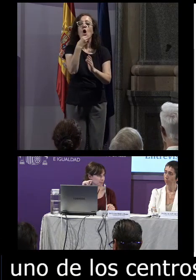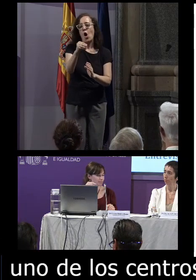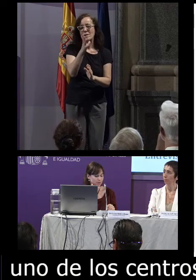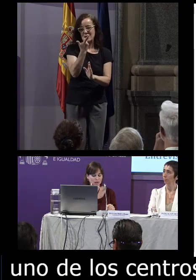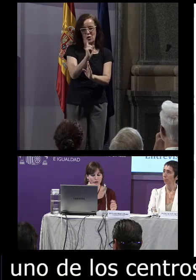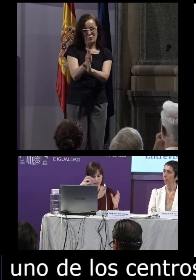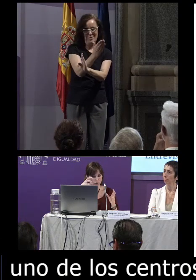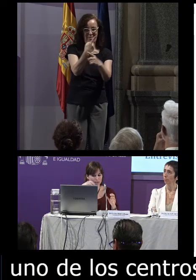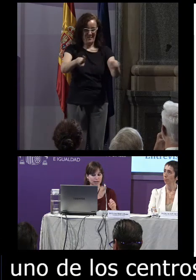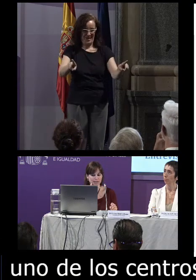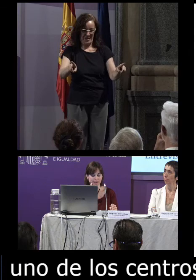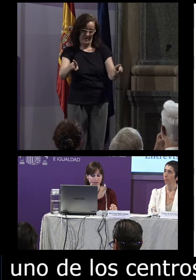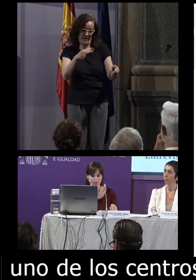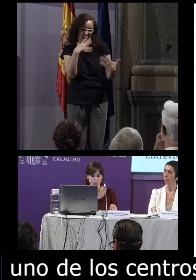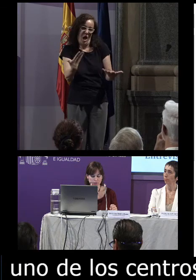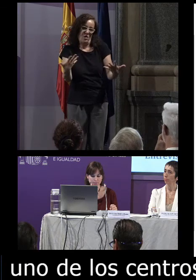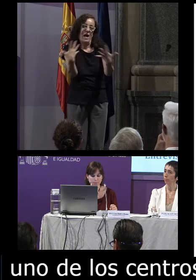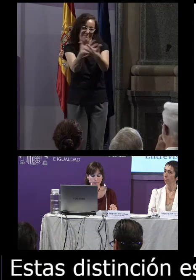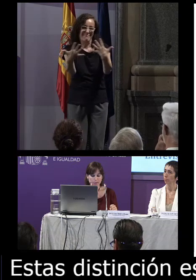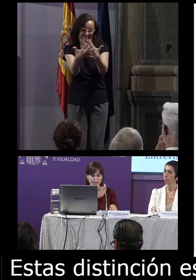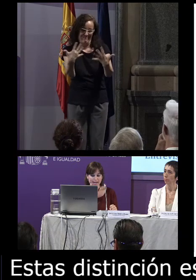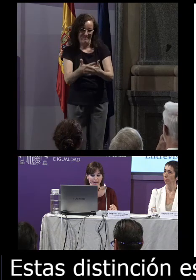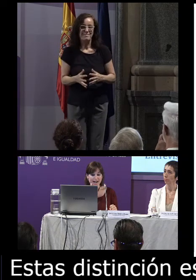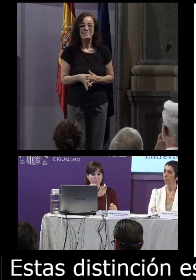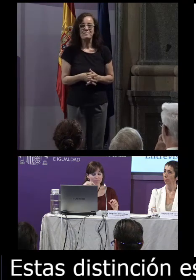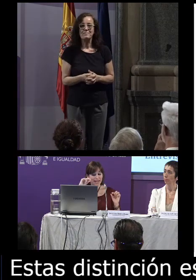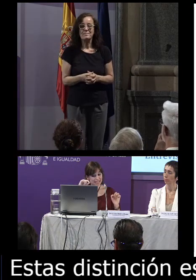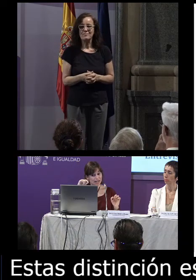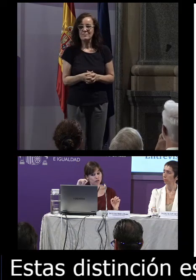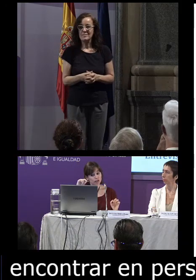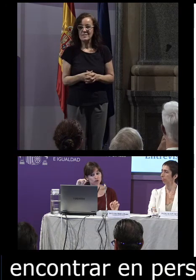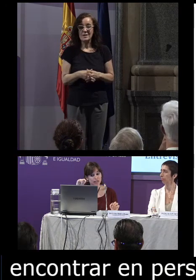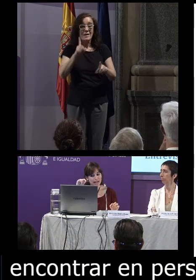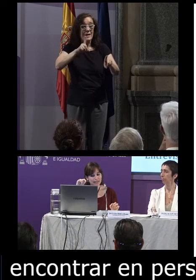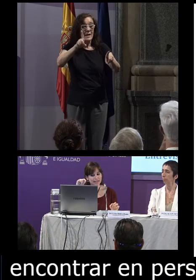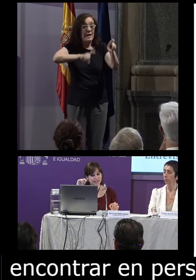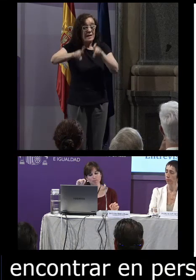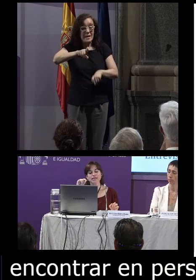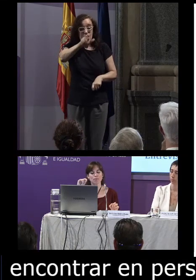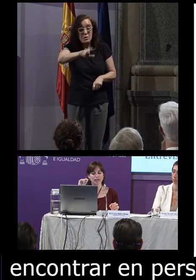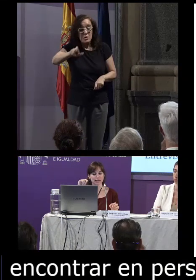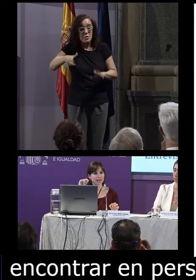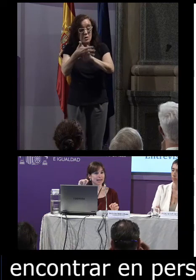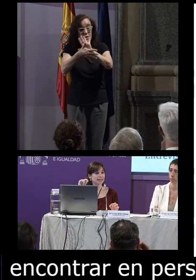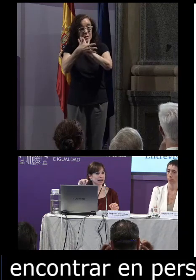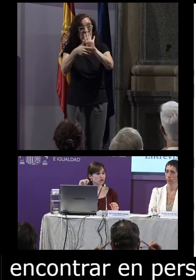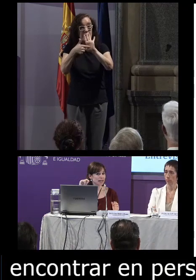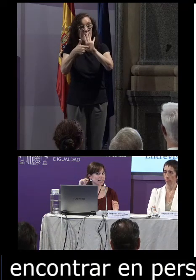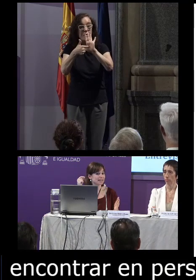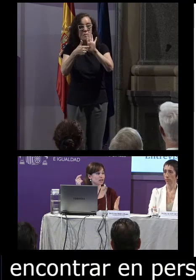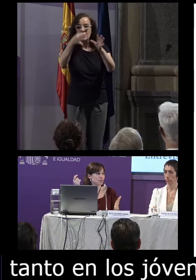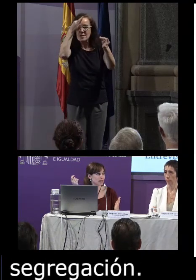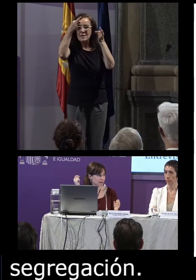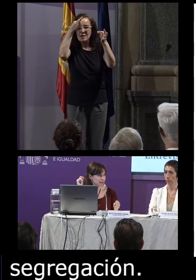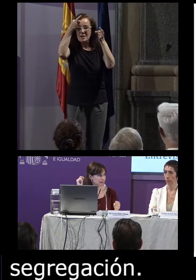que no han tenido esta segregación y la selección de estos signantes siempre es a partir de criterios de